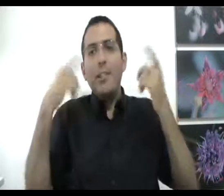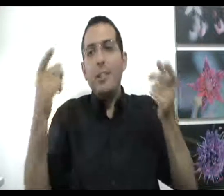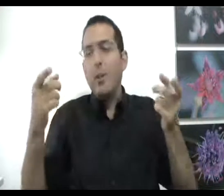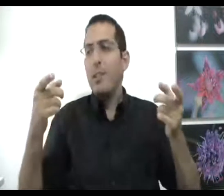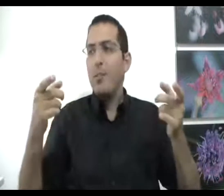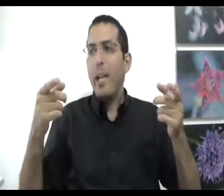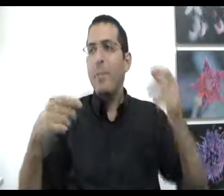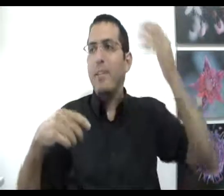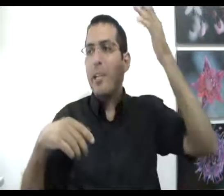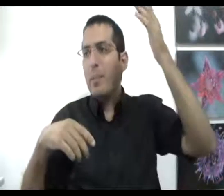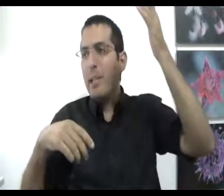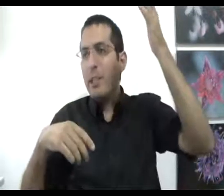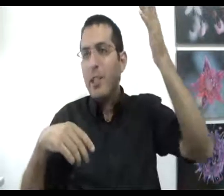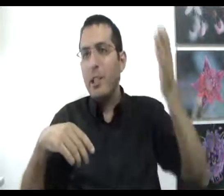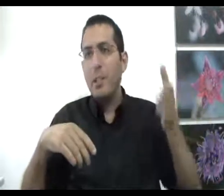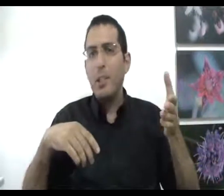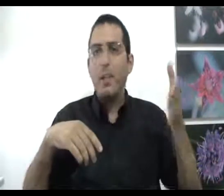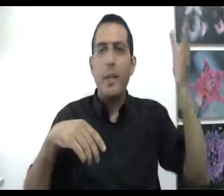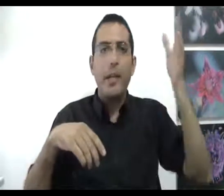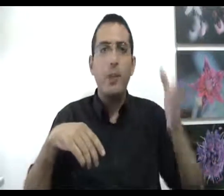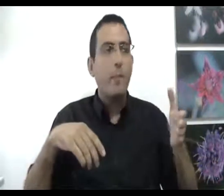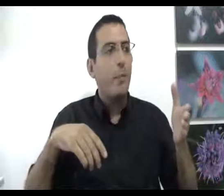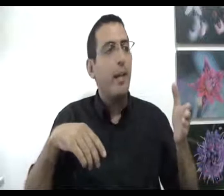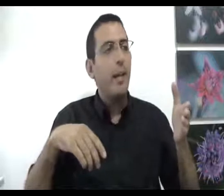שאתה רוצה יותר אם ב brows School ע Minniem הדברים או חשובים בחיים